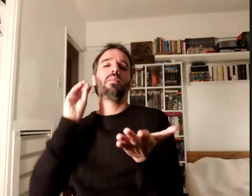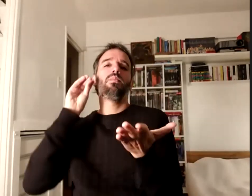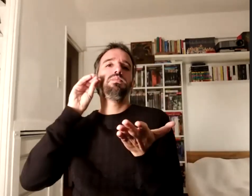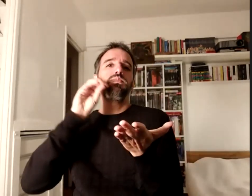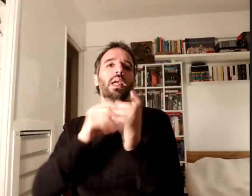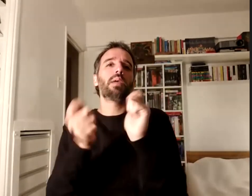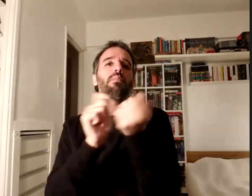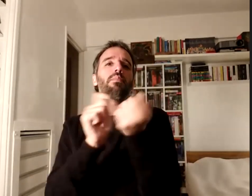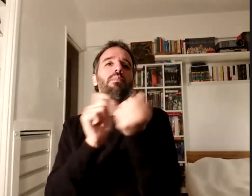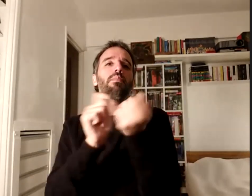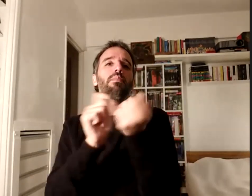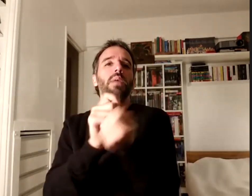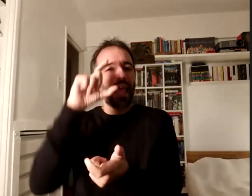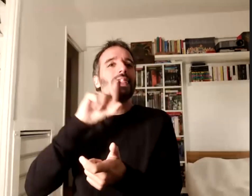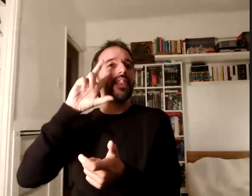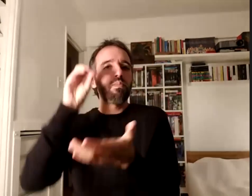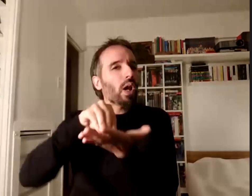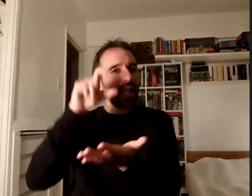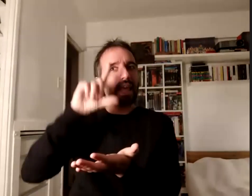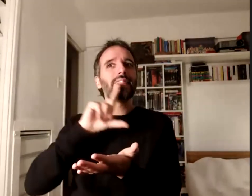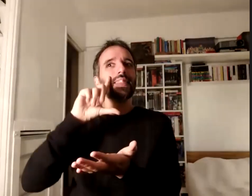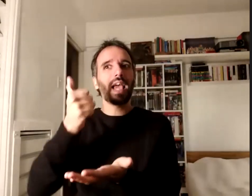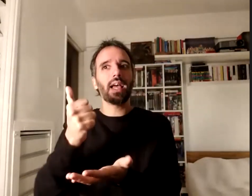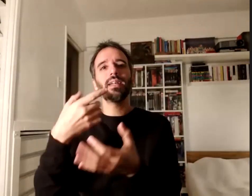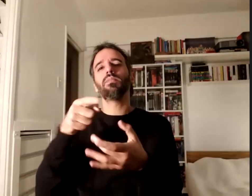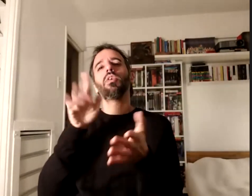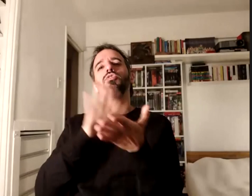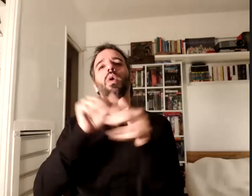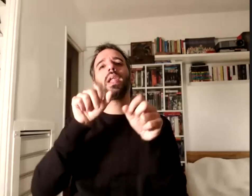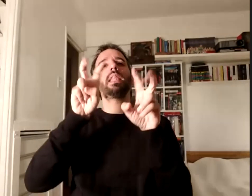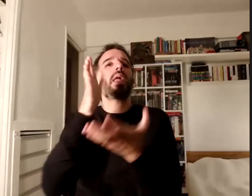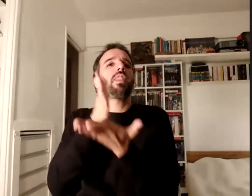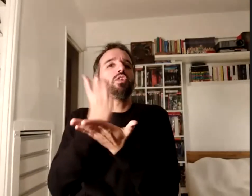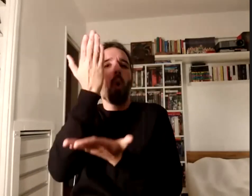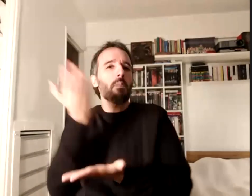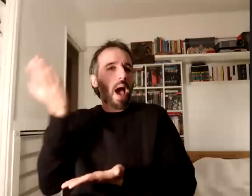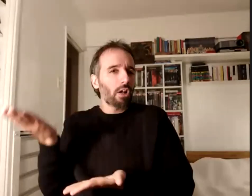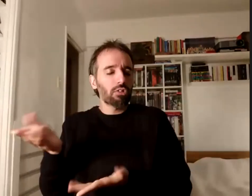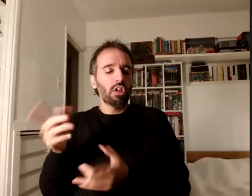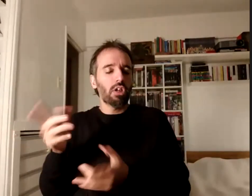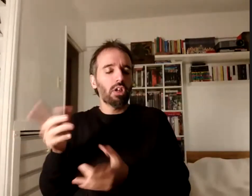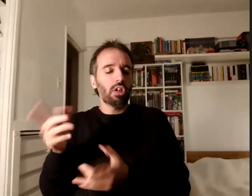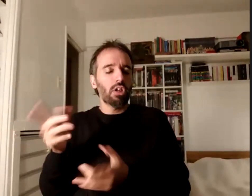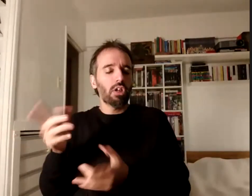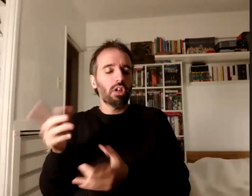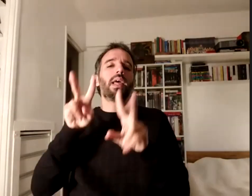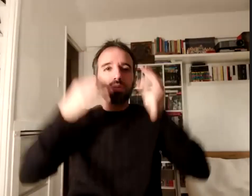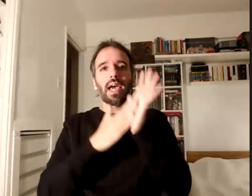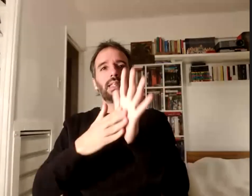épica que tiene que ver con los derechos humanos y tiene que ver con garantizar el derecho a la educación y